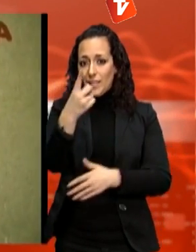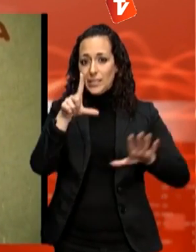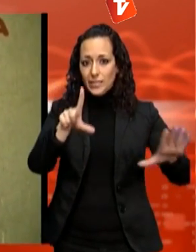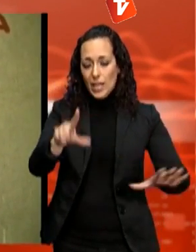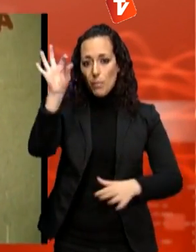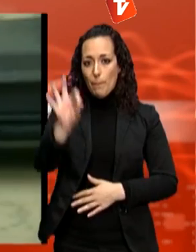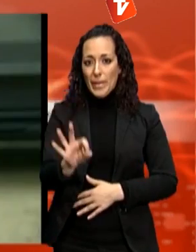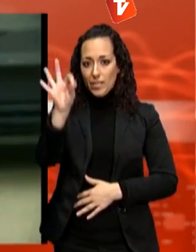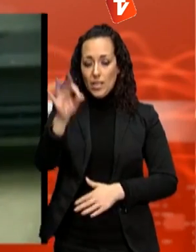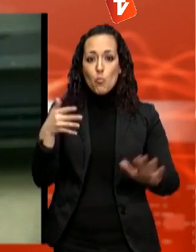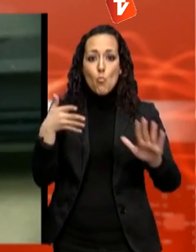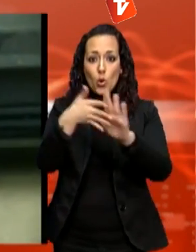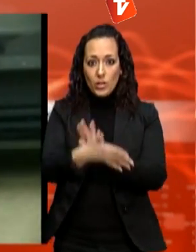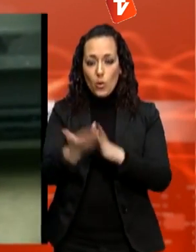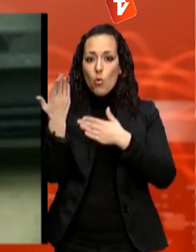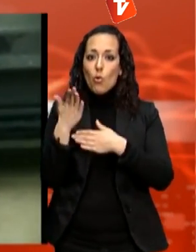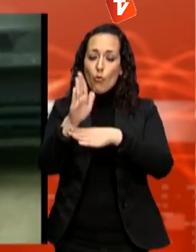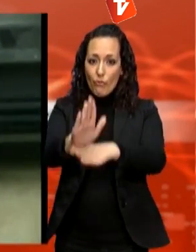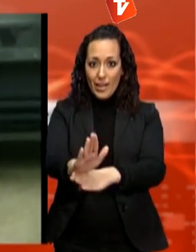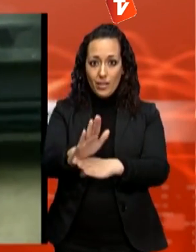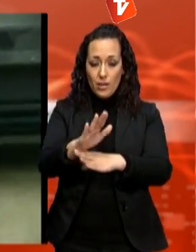a una oferta que ha tingut tres cicles formatius més.